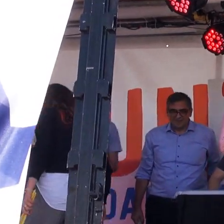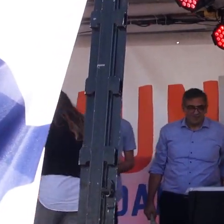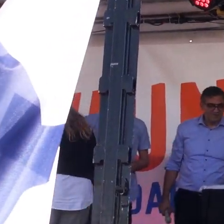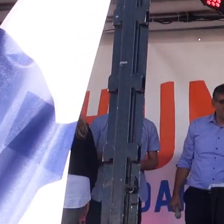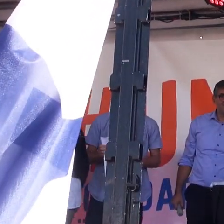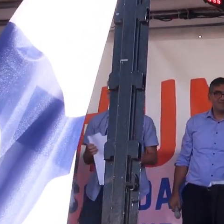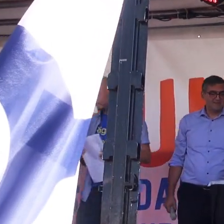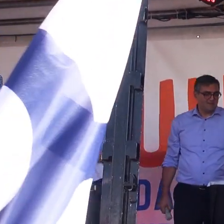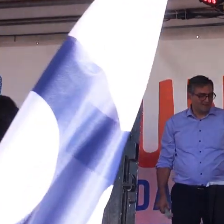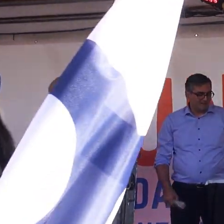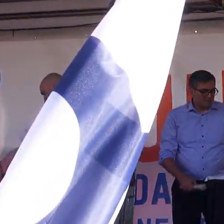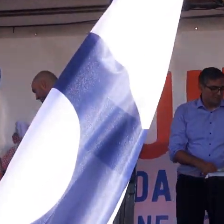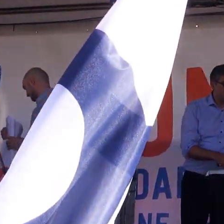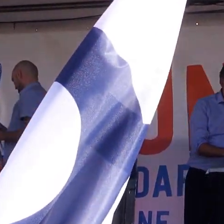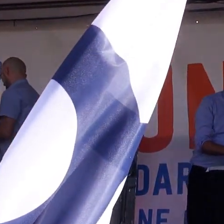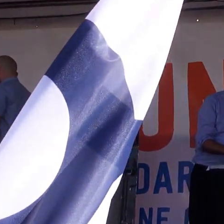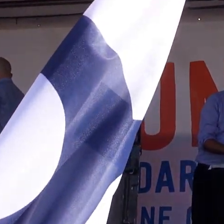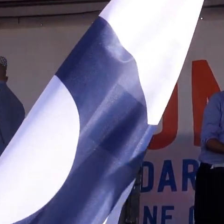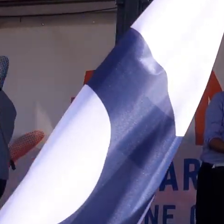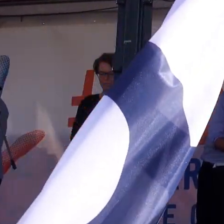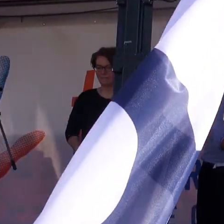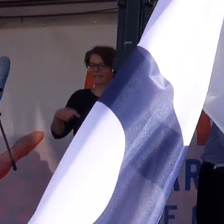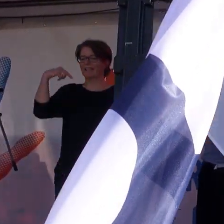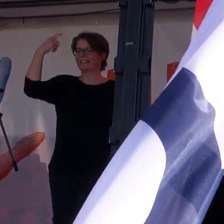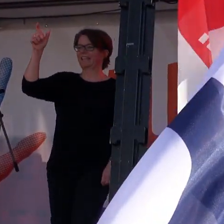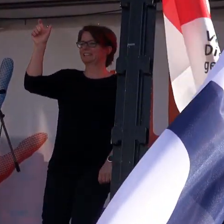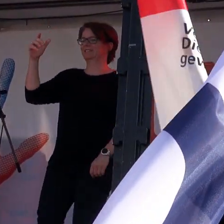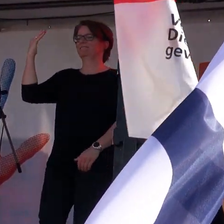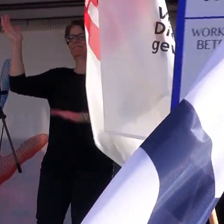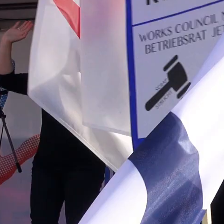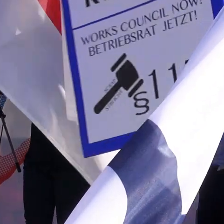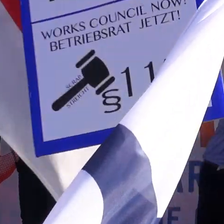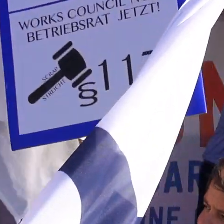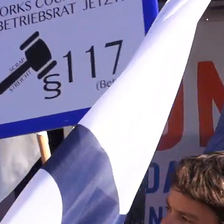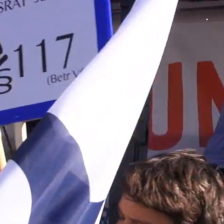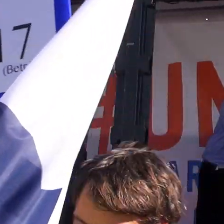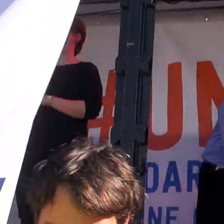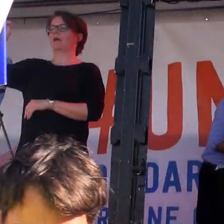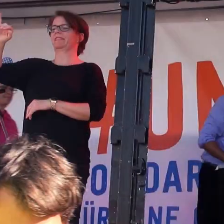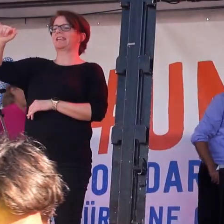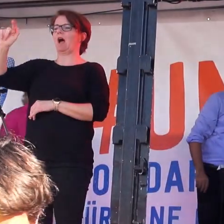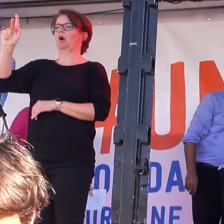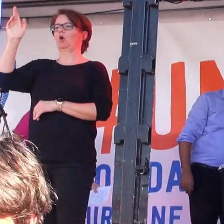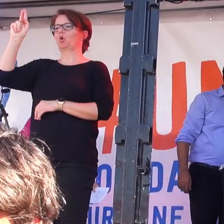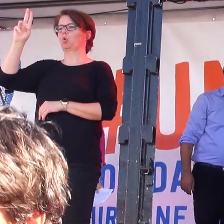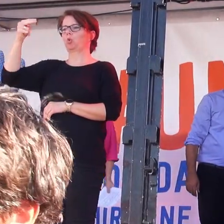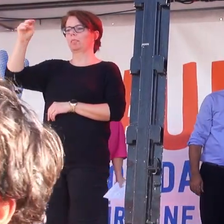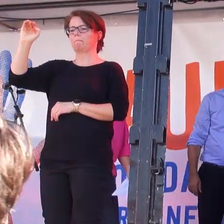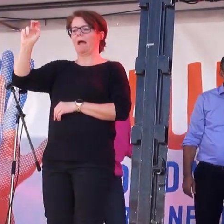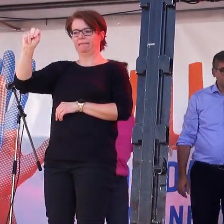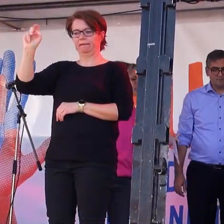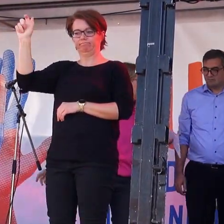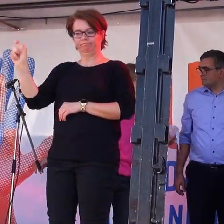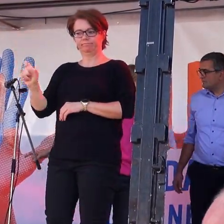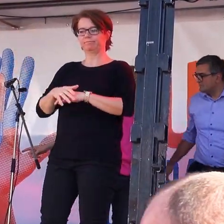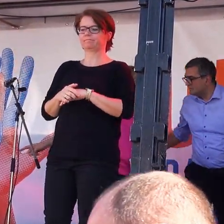Liebe Rednerin, darf ich bei uns ganz herzlich Dr. Anja Nordmann vom Deutschen Frauenrat begrüßen. Aber lasst mich eins,